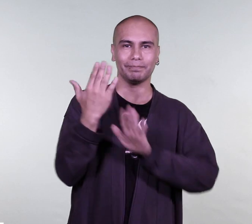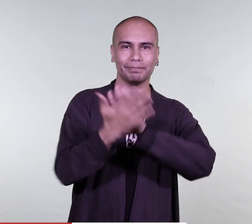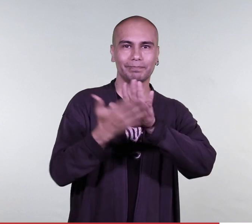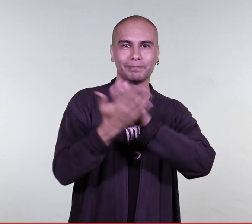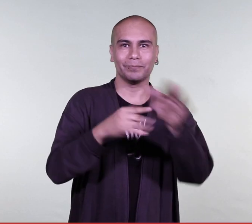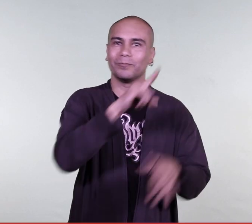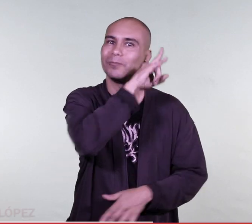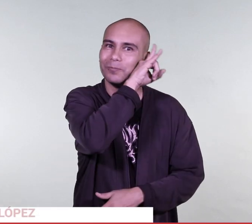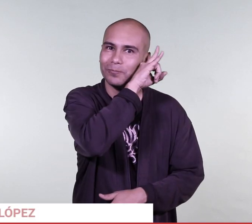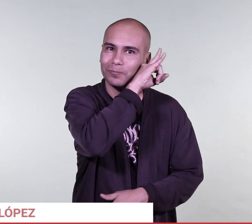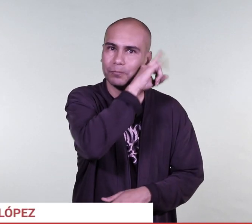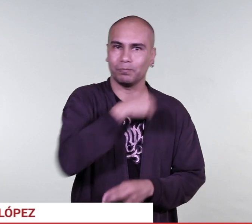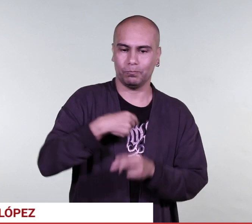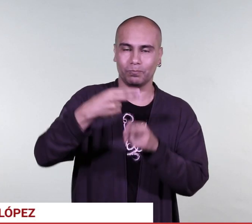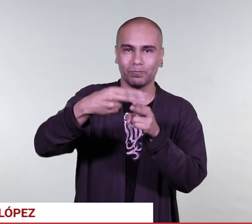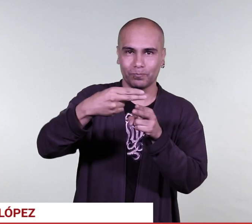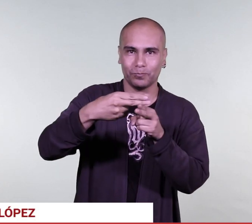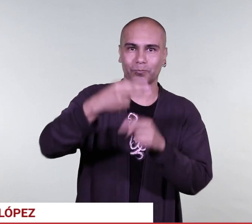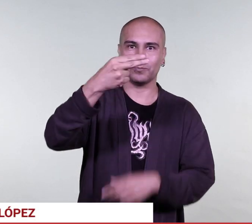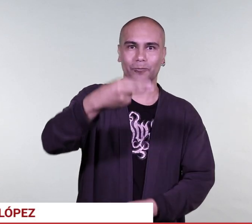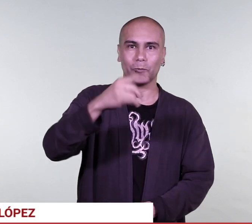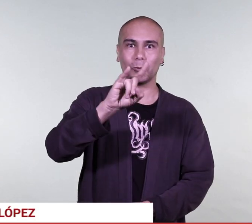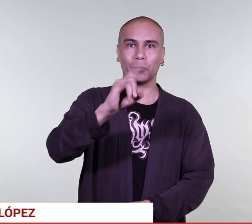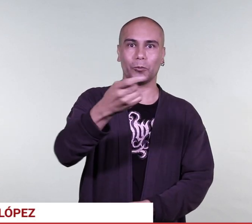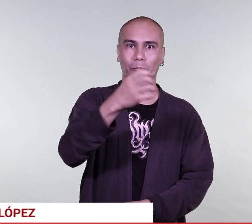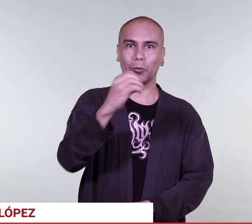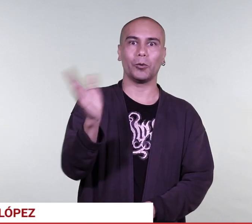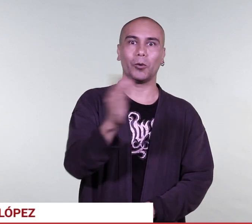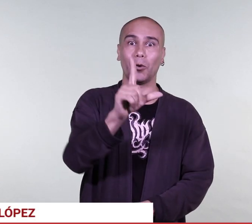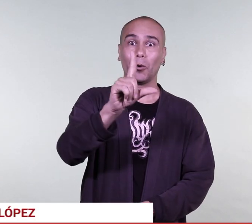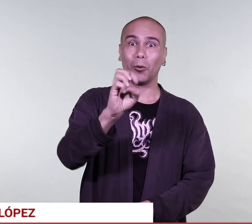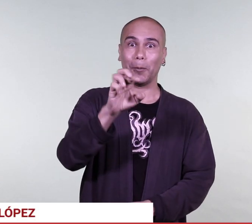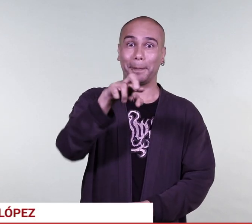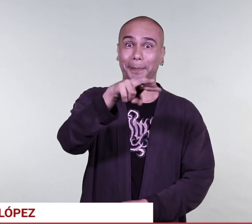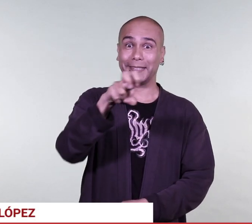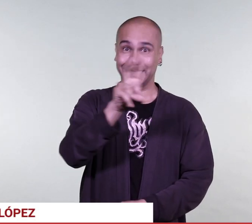Hola, mi seña es esta y mi nombre es Hugo López.